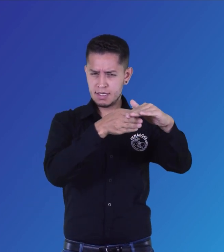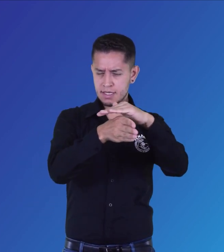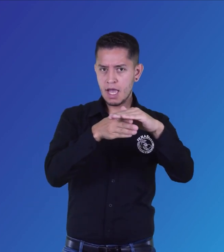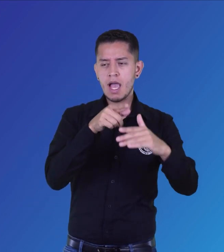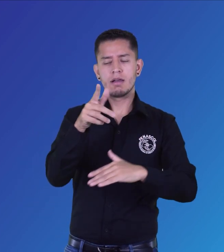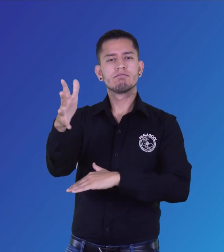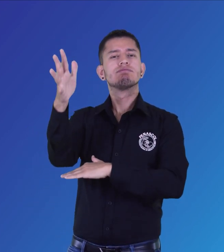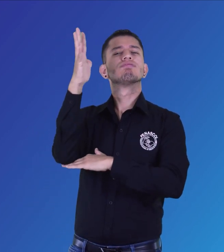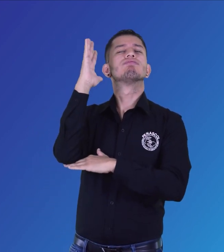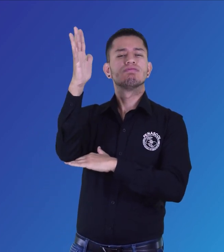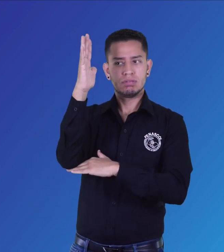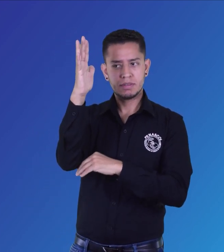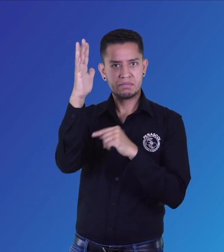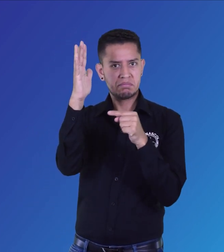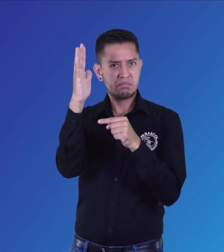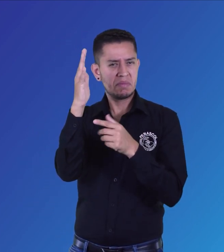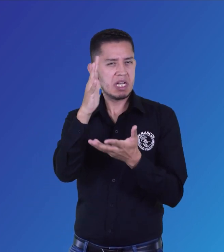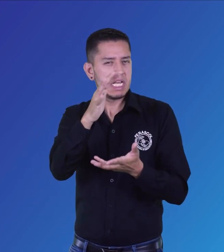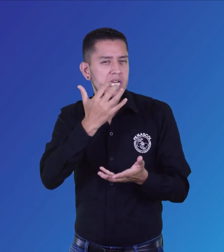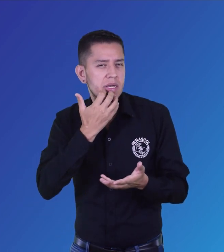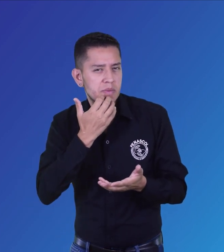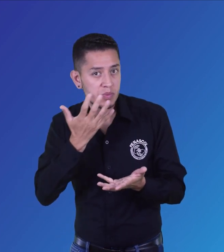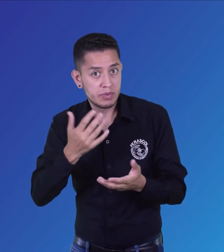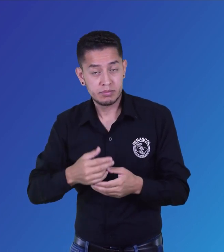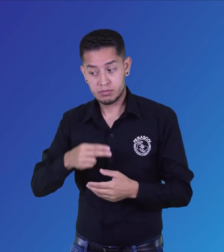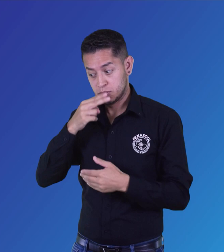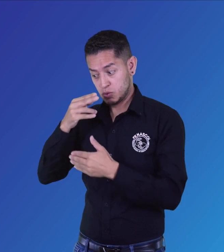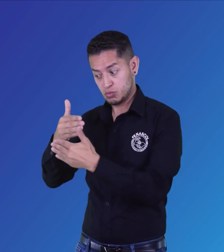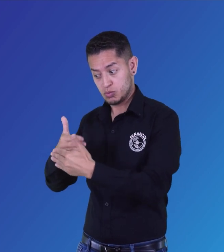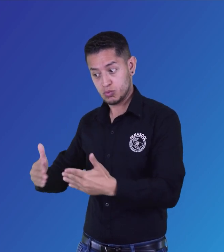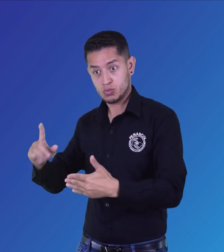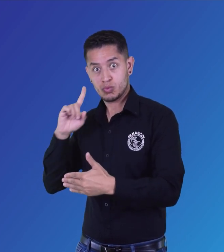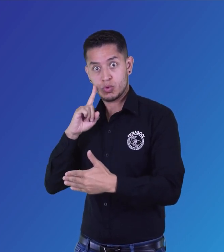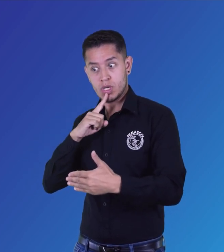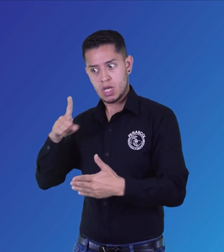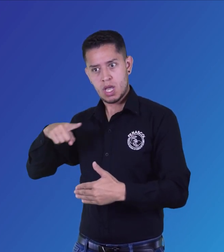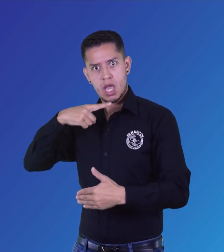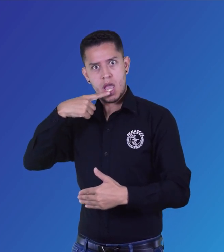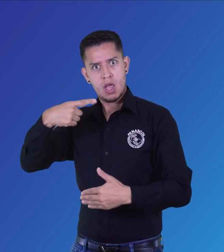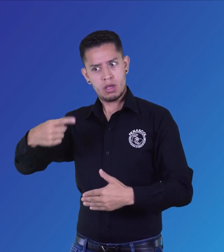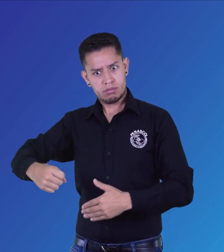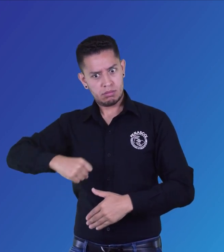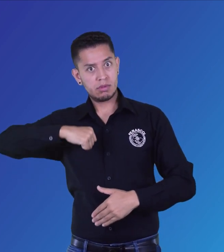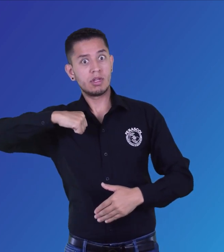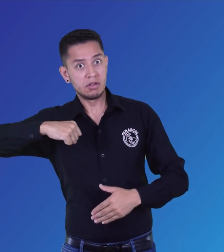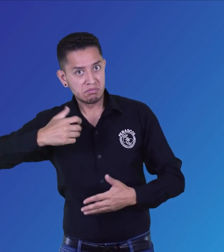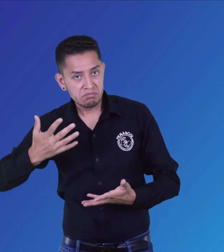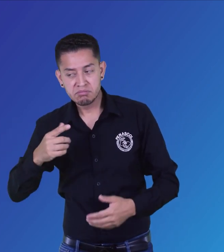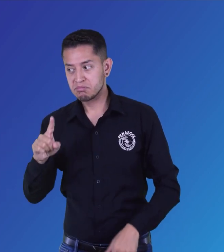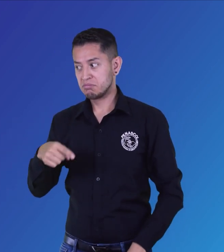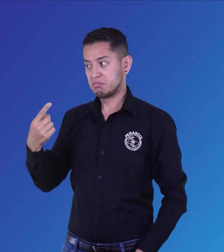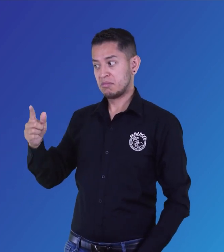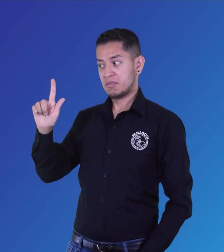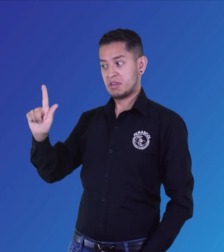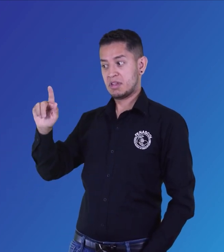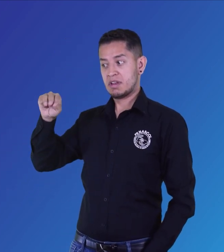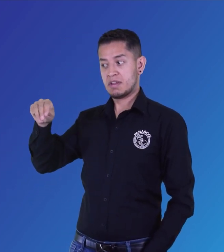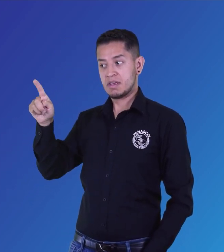mundial en temas de educación y accesibilidad, como lo son los derechos lingüísticos de los niños sordos, la primacía de las